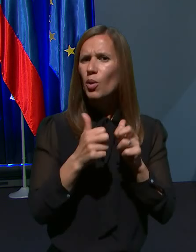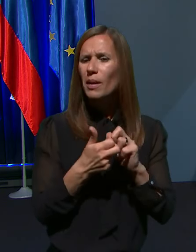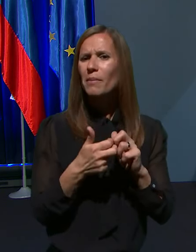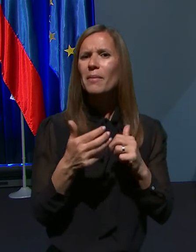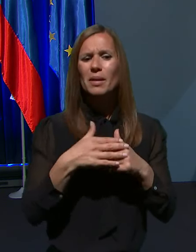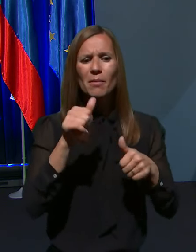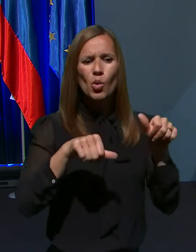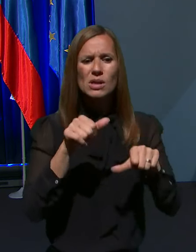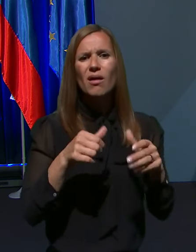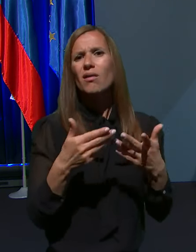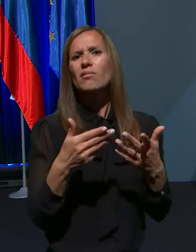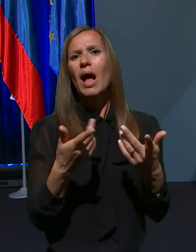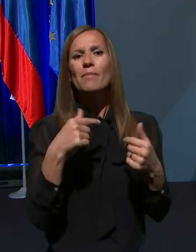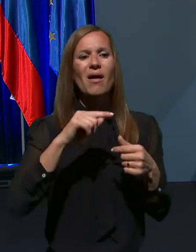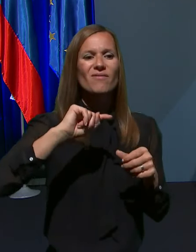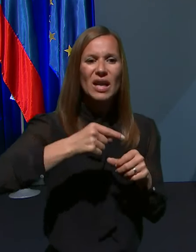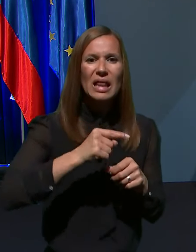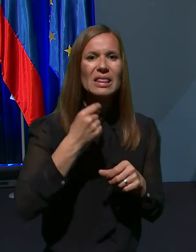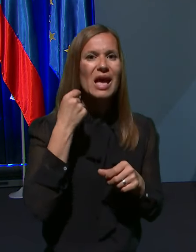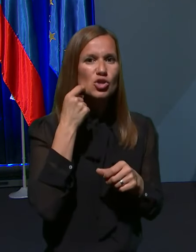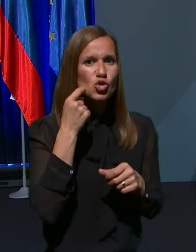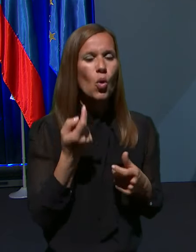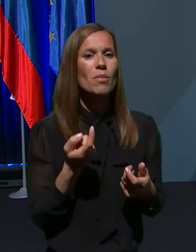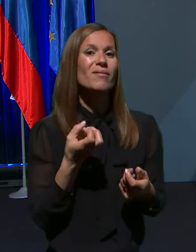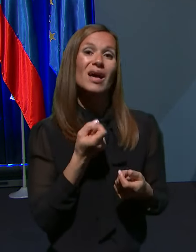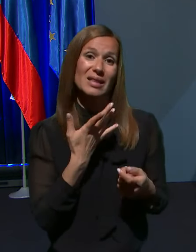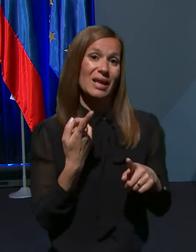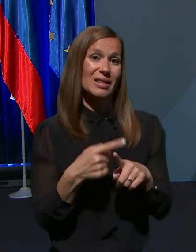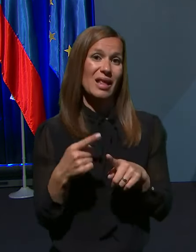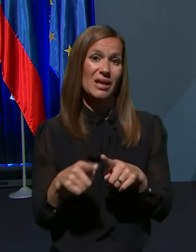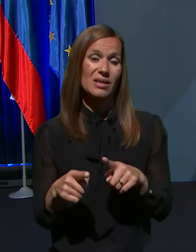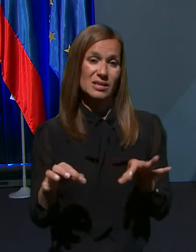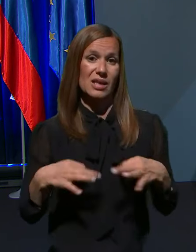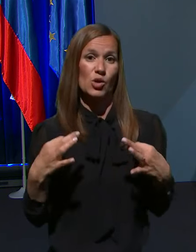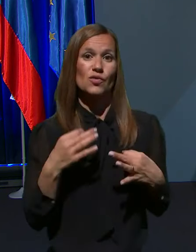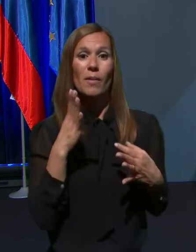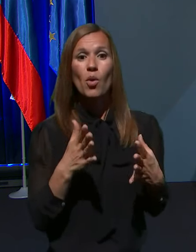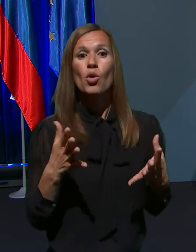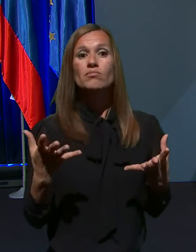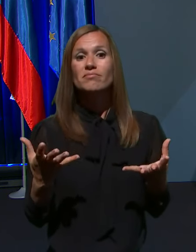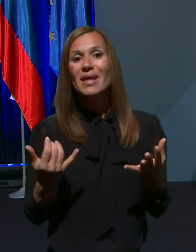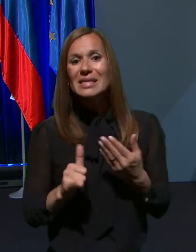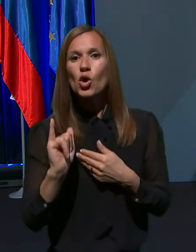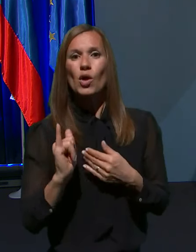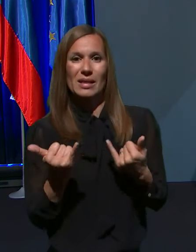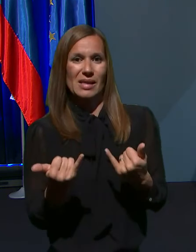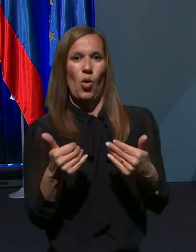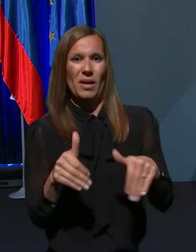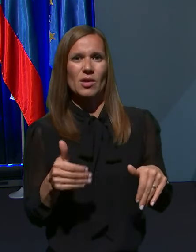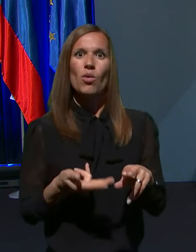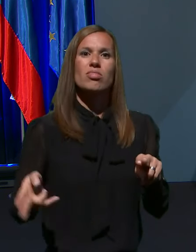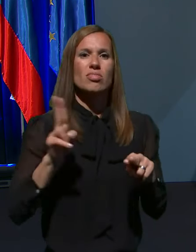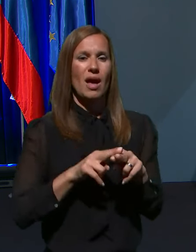je vrtanje zob? V katerih delih zdravstva bo izhod iz sedanjih omejitev najzahtevnejši oziroma